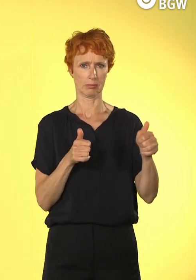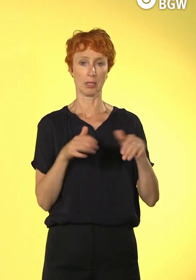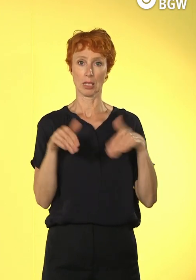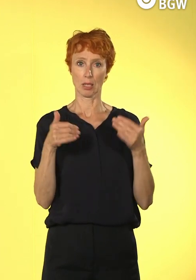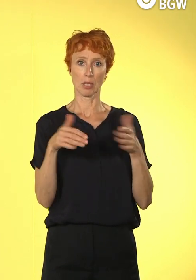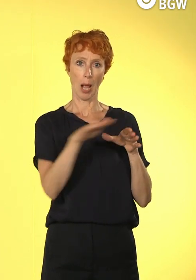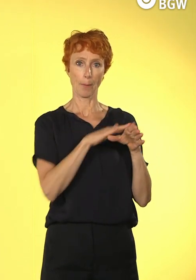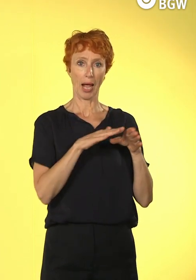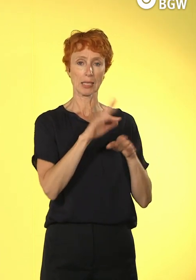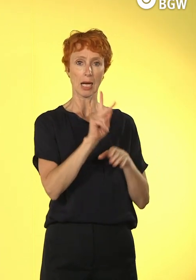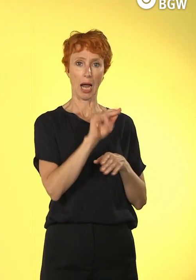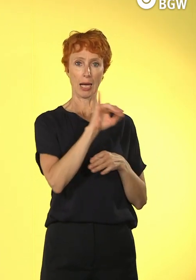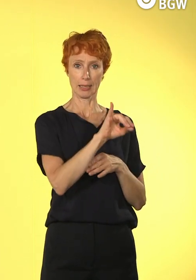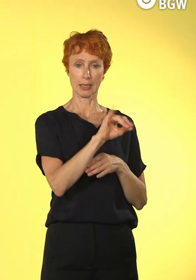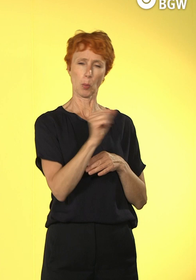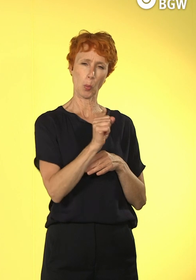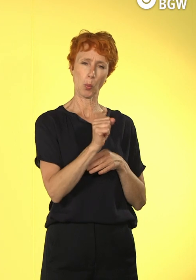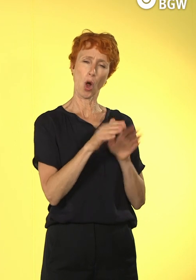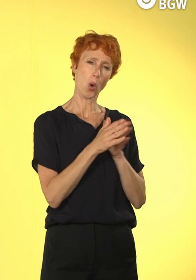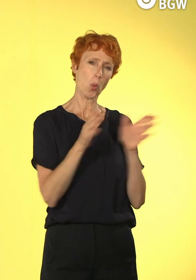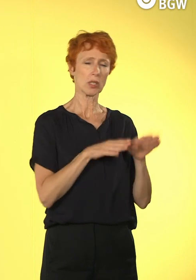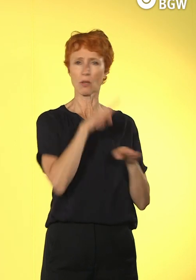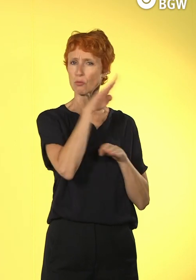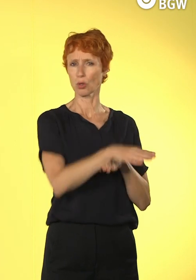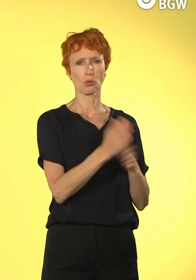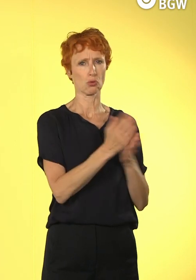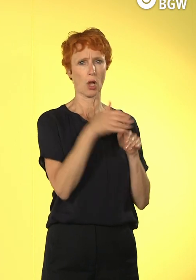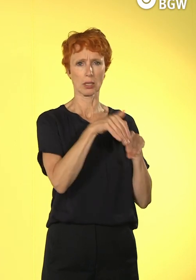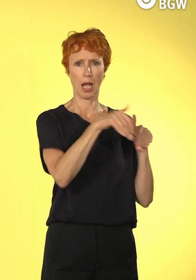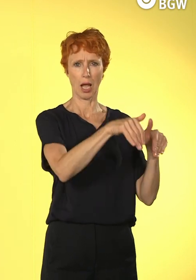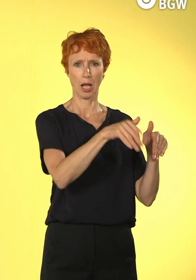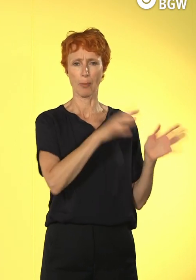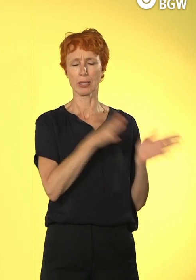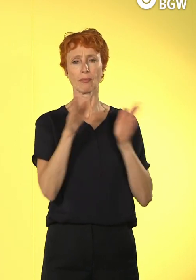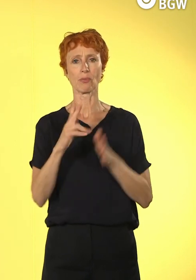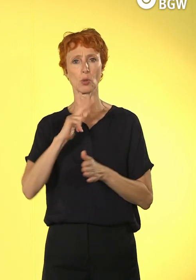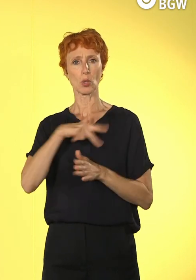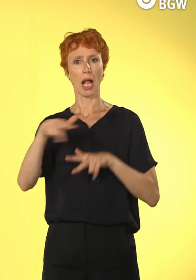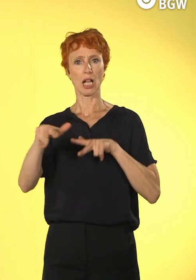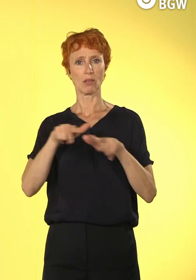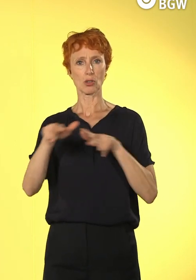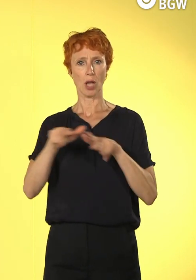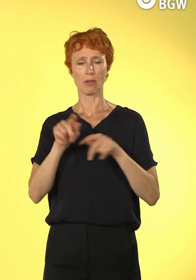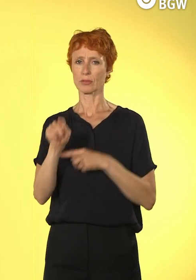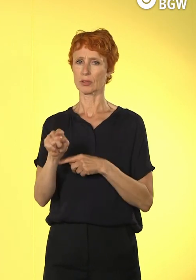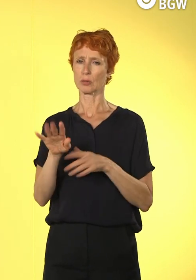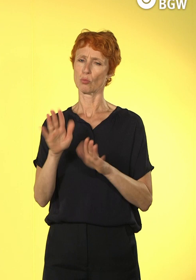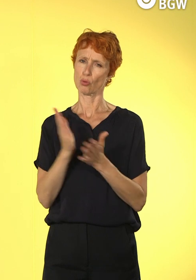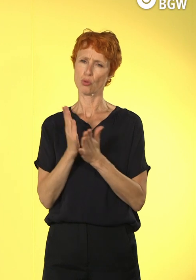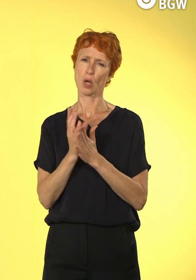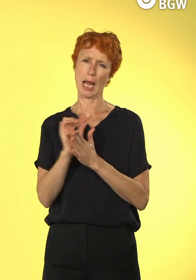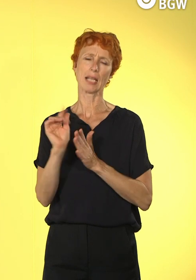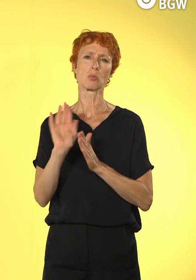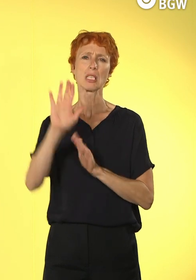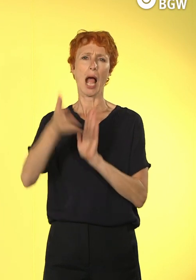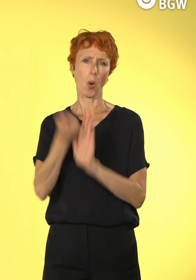wirklich riesige Fortschritte gibt, haben wir in der Sozialwirtschaft zum Teil schon noch Nachholbedarf. Auch da gibt